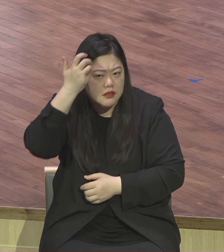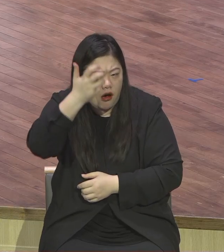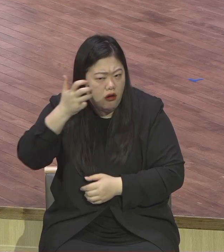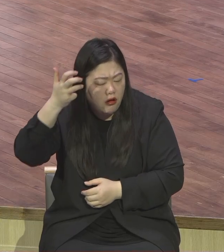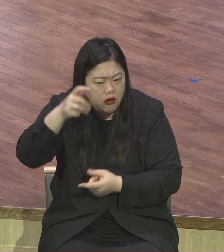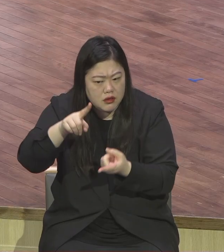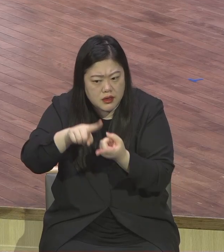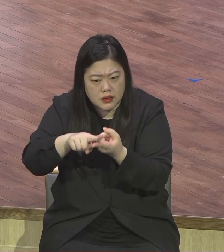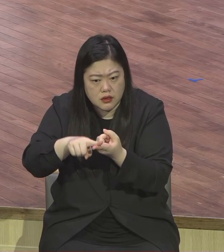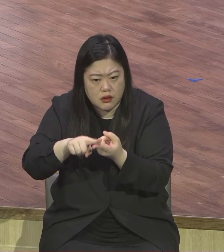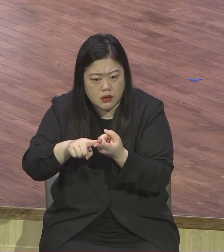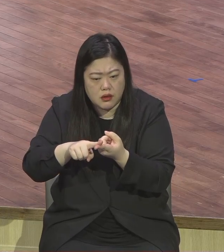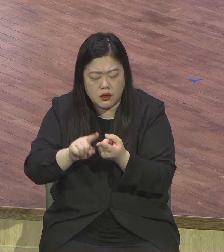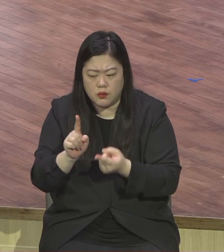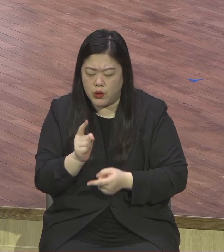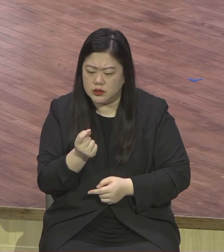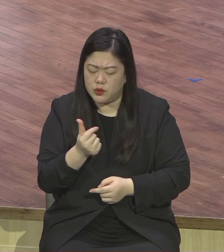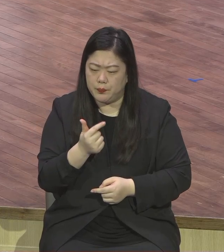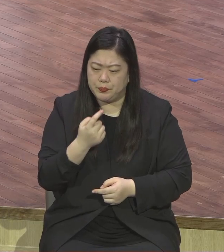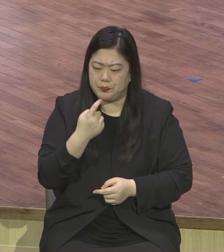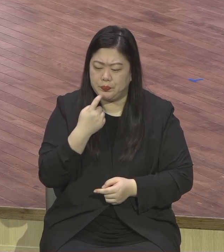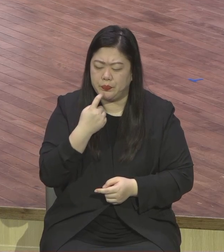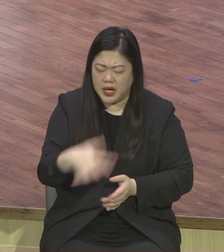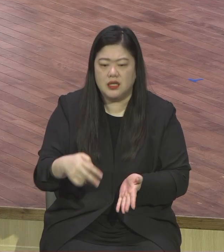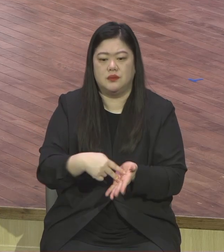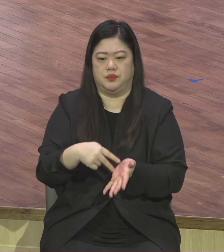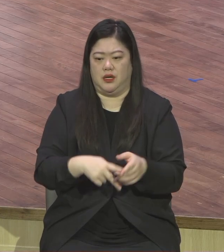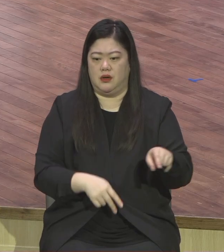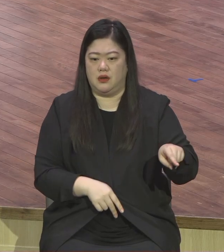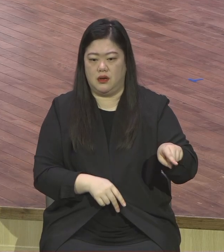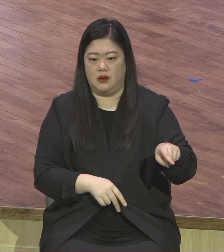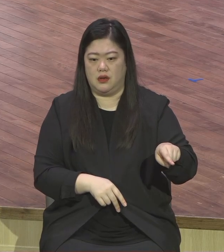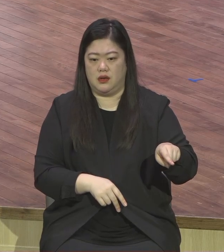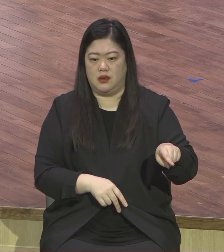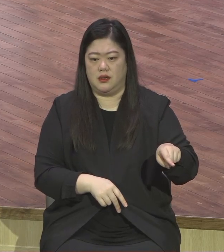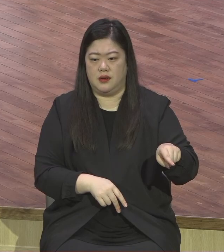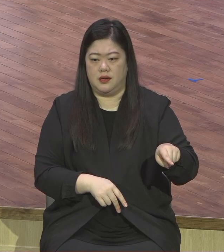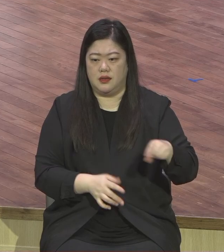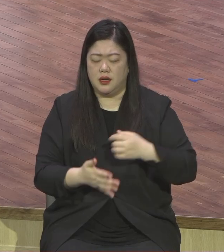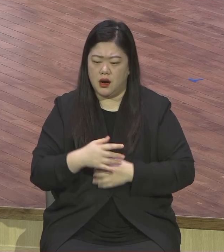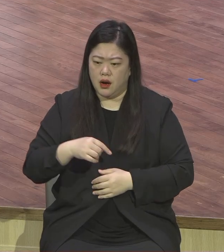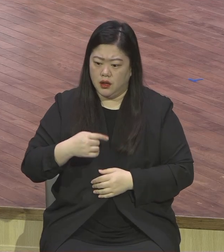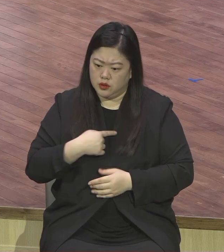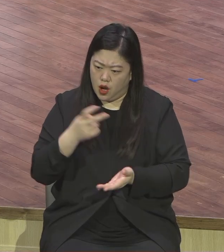뭔가 부족해 뭔가 허무해 뭔가 혼자 있으면 고독해 외로워